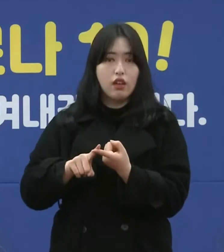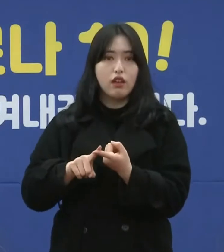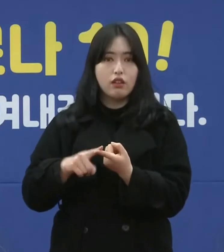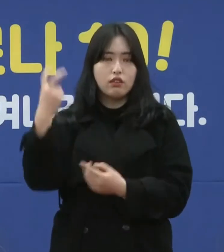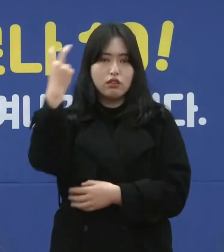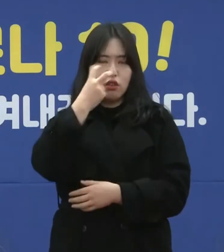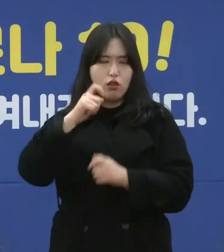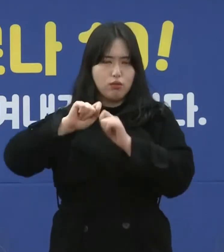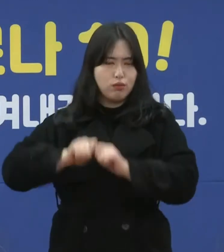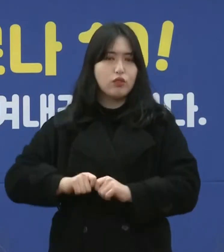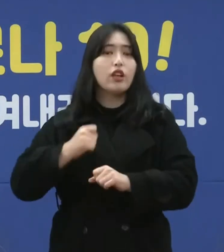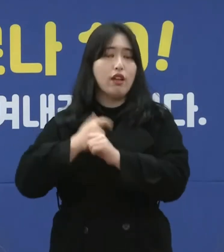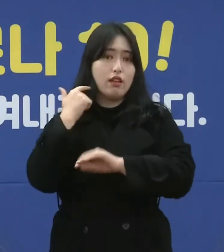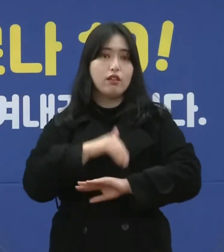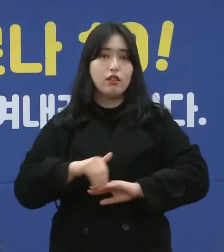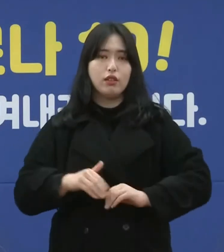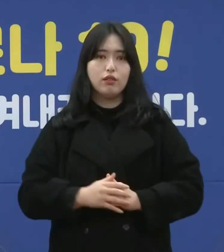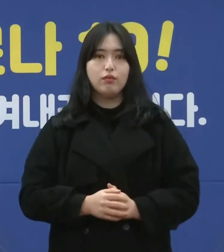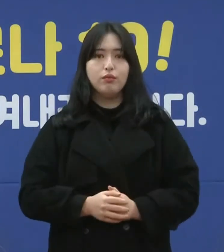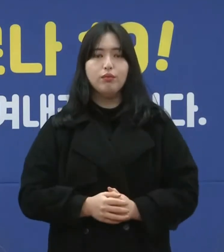구체적으로 해나가겠습니다.